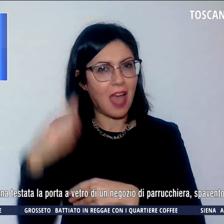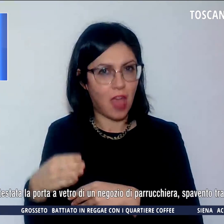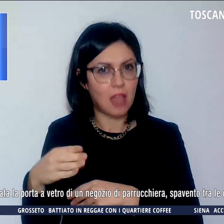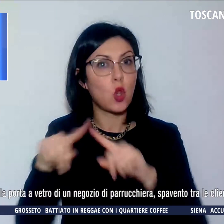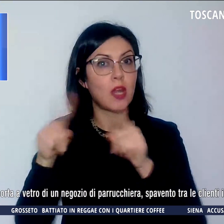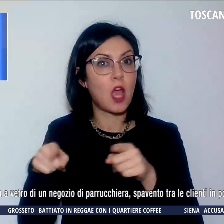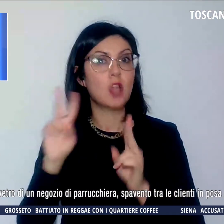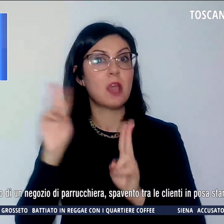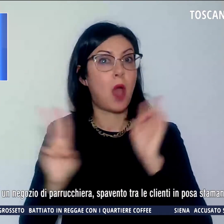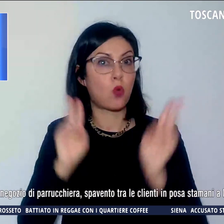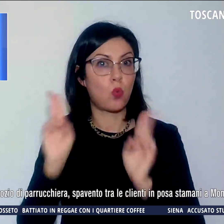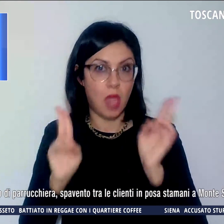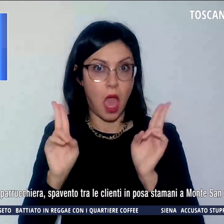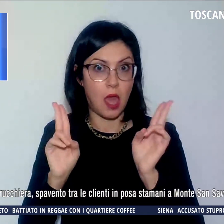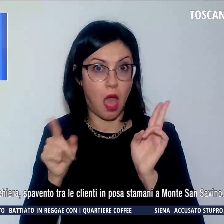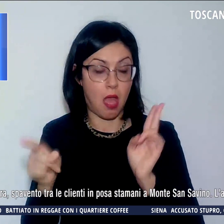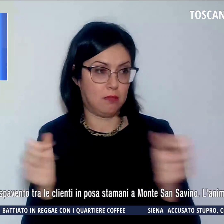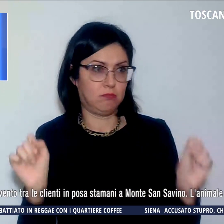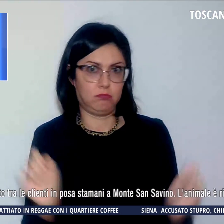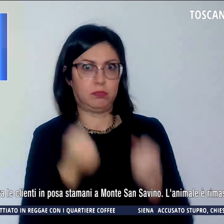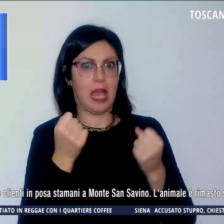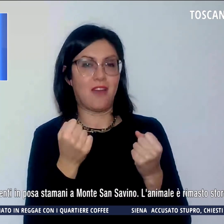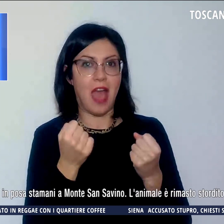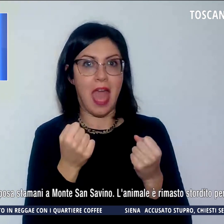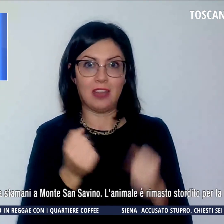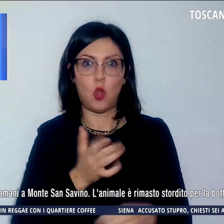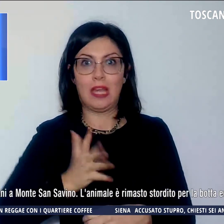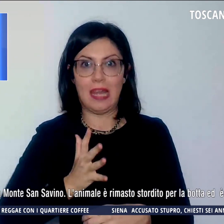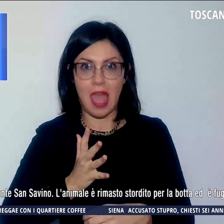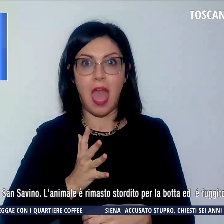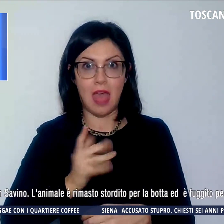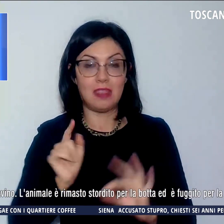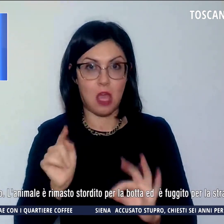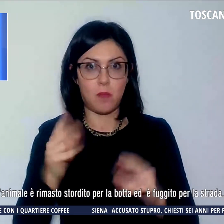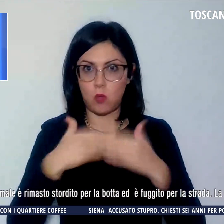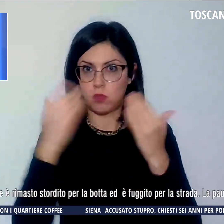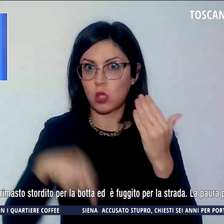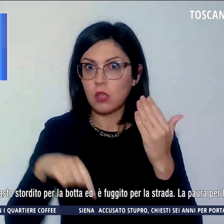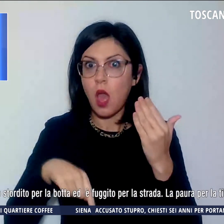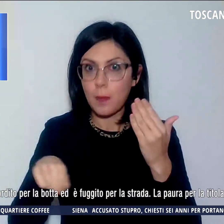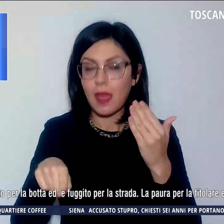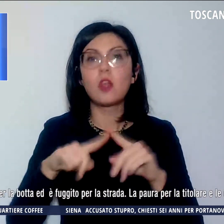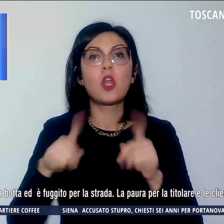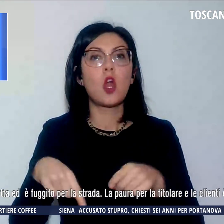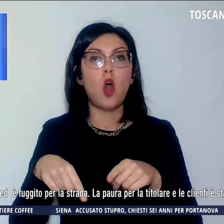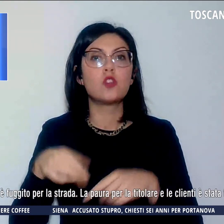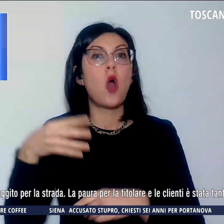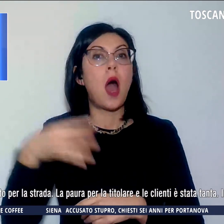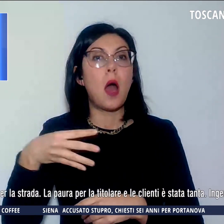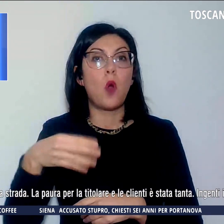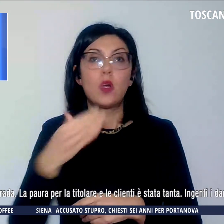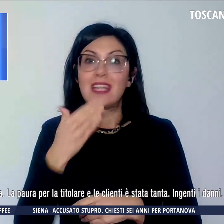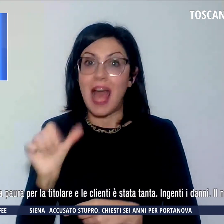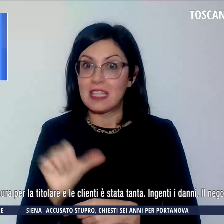Comprensibile lo spavento tra le clienti in posa stamani nel negozio a Monte San Savino in provincia di Arezzo.